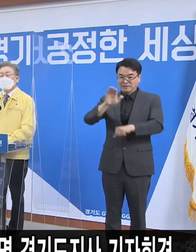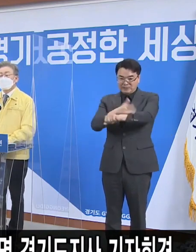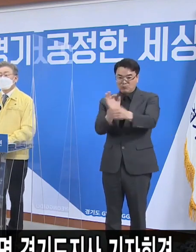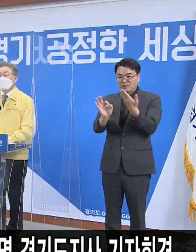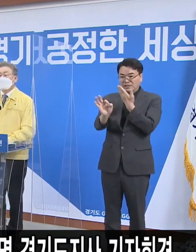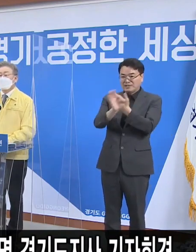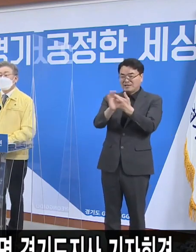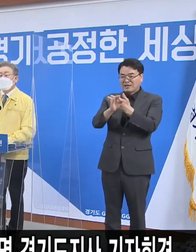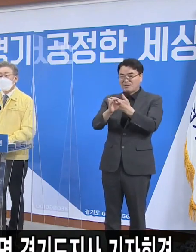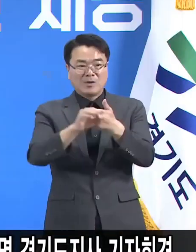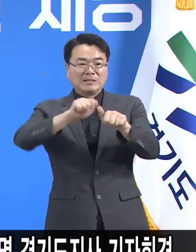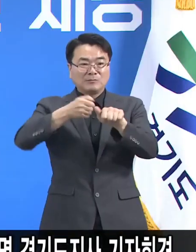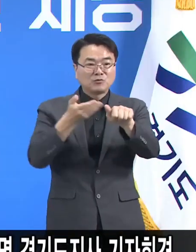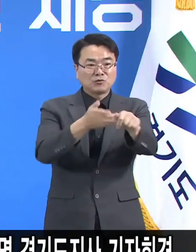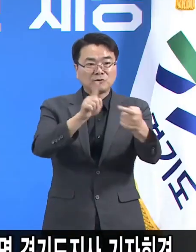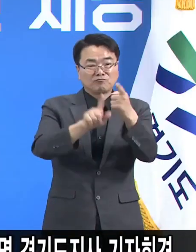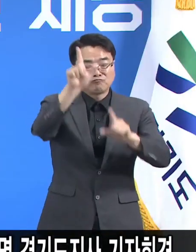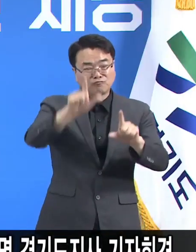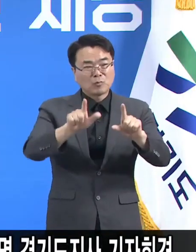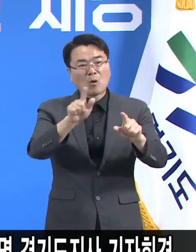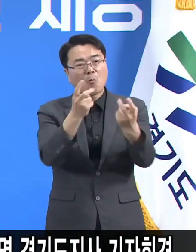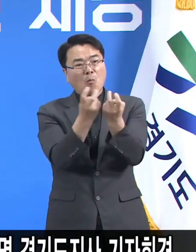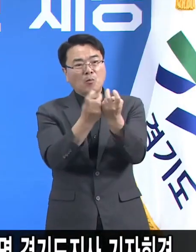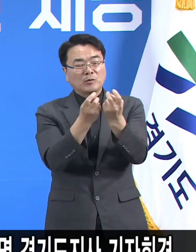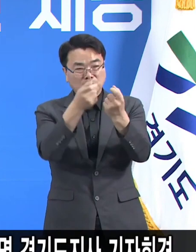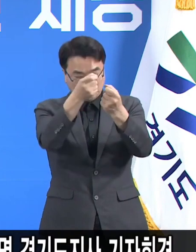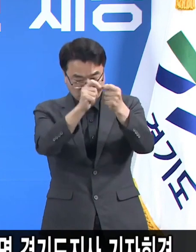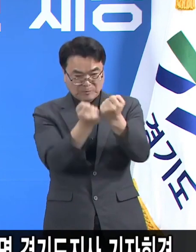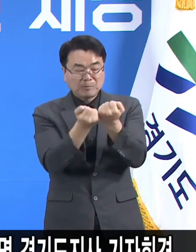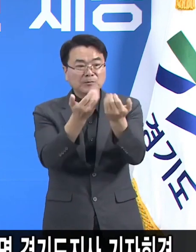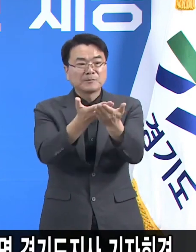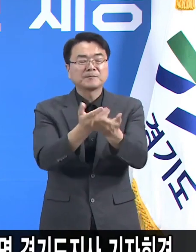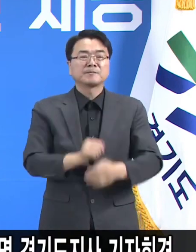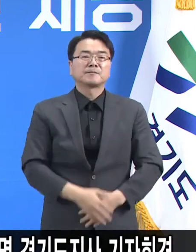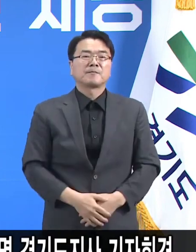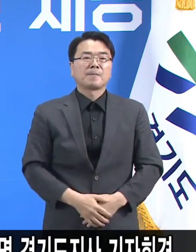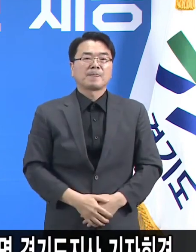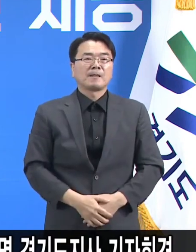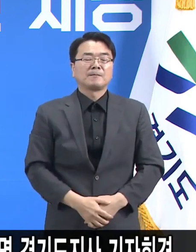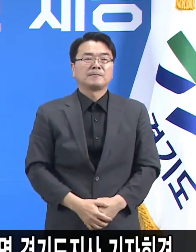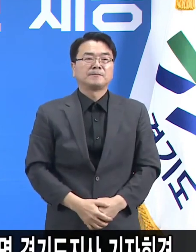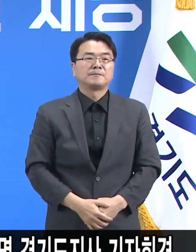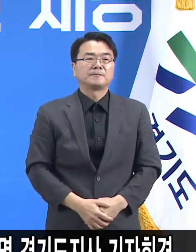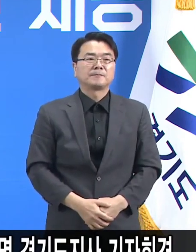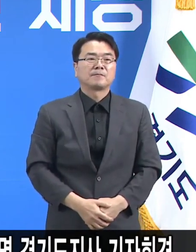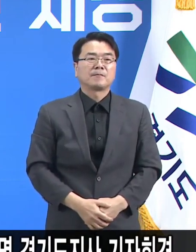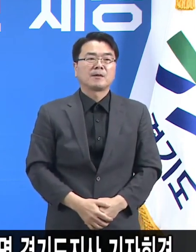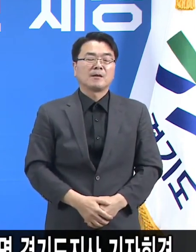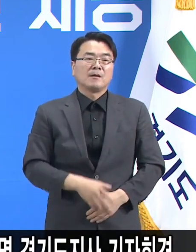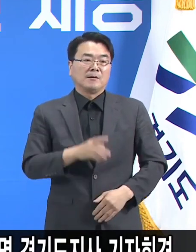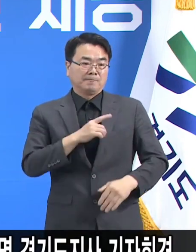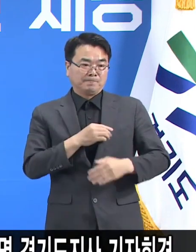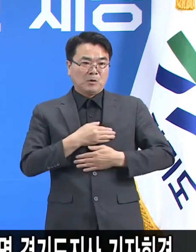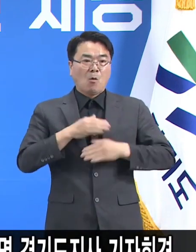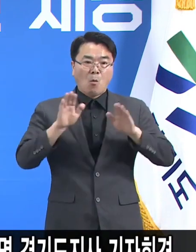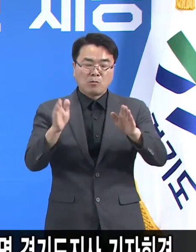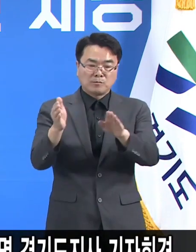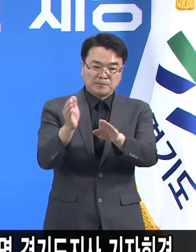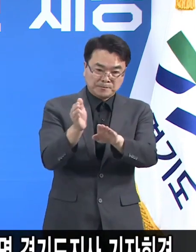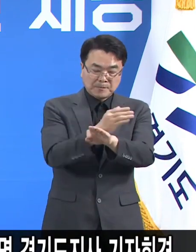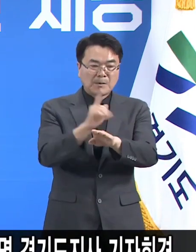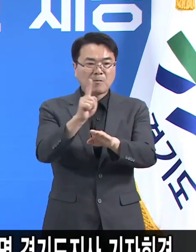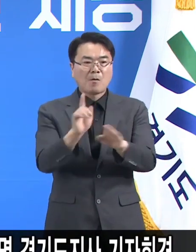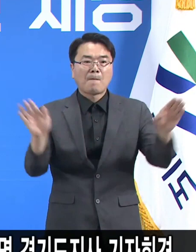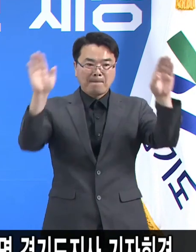말하는지 질문하셨습니다. 여러가지가 있을 수 있습니다. 가장 대표적인 것은 저희가 오늘부터라도